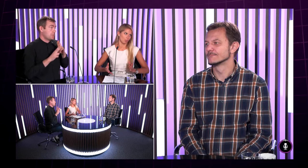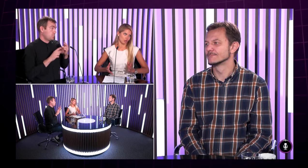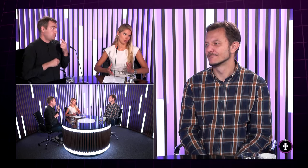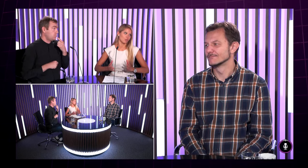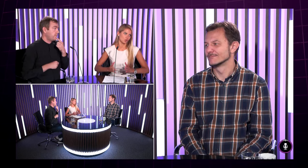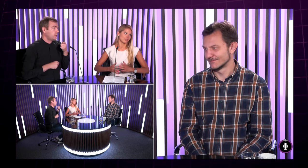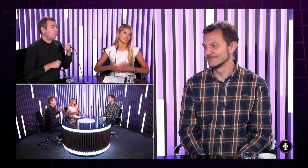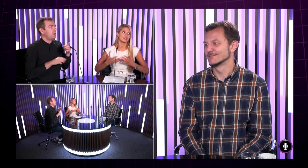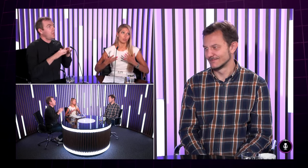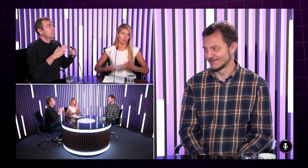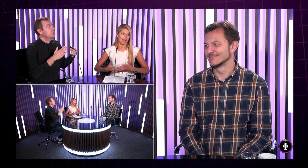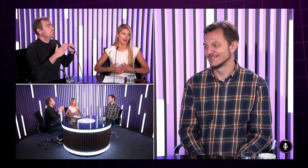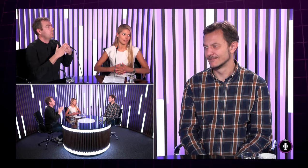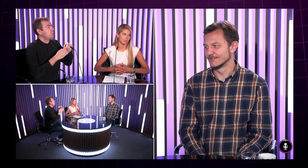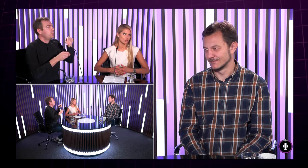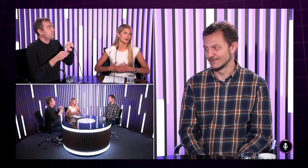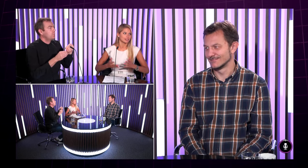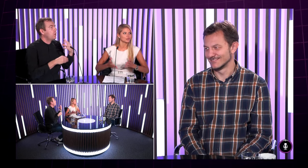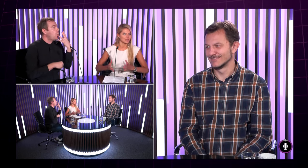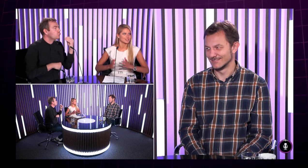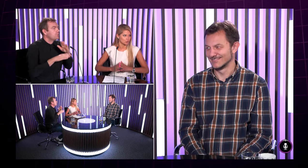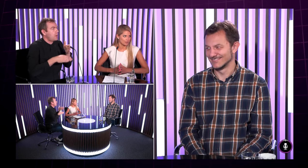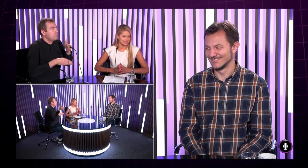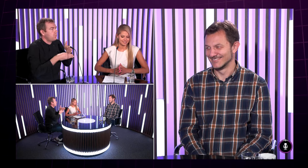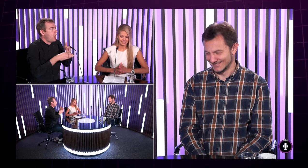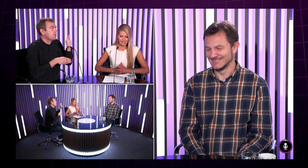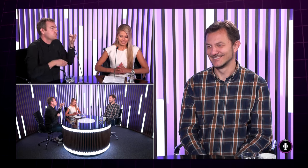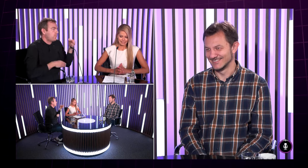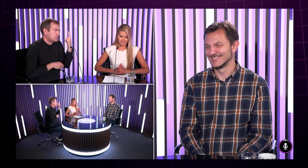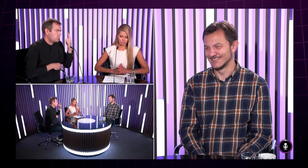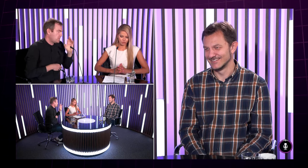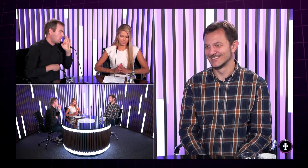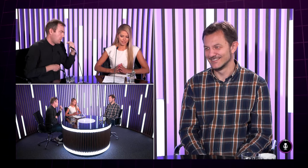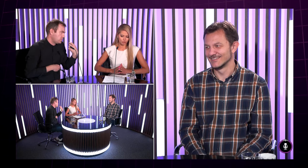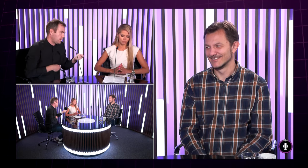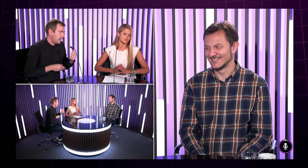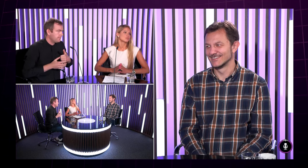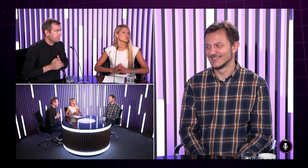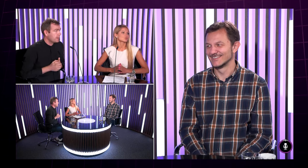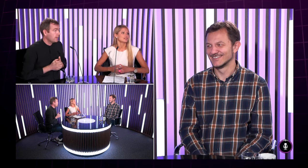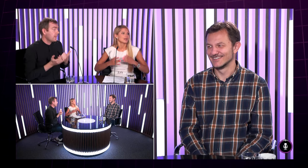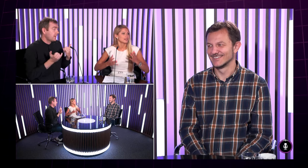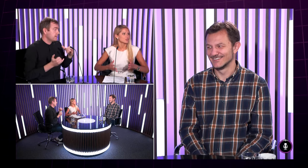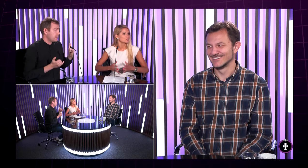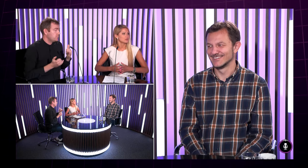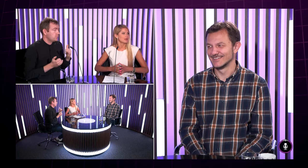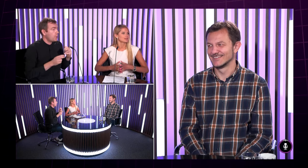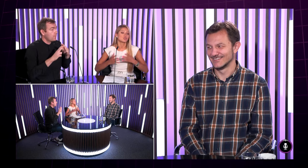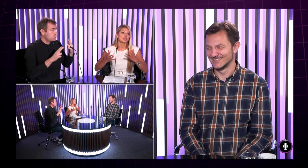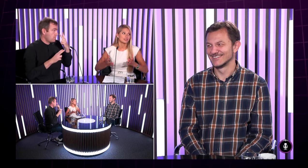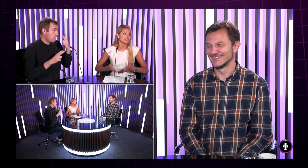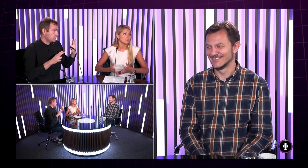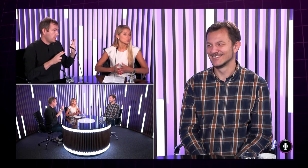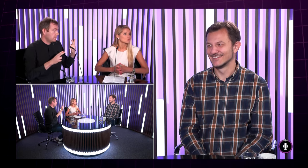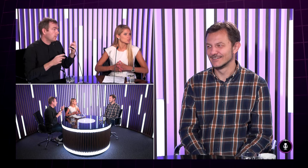povedať, doplnkom, ktorý vlastne pomáha vám, pritom ale nie je to teda 100%. Tak sa poďme na to pozrieť možno teda, aký je váš prípad,